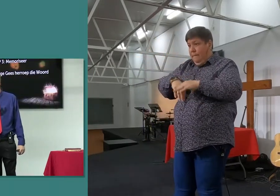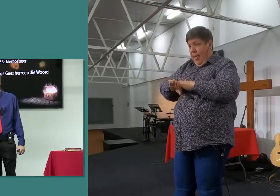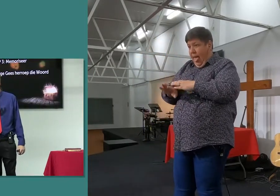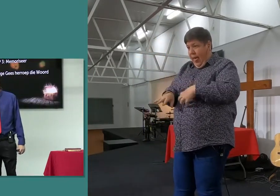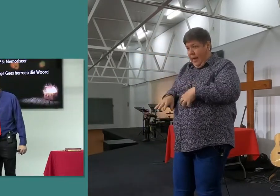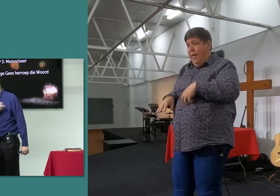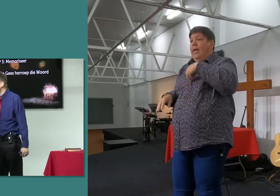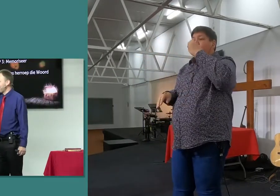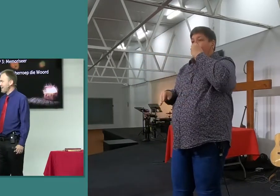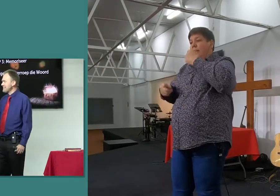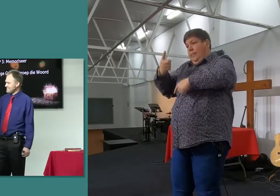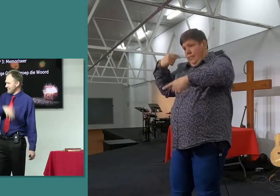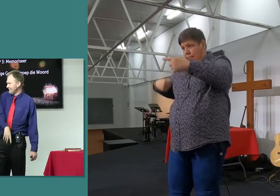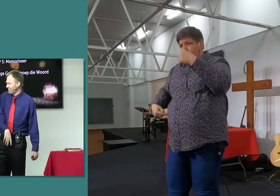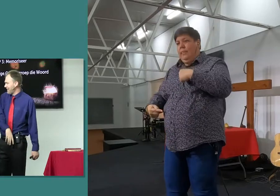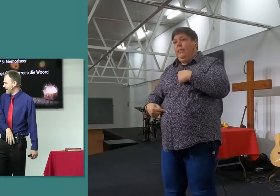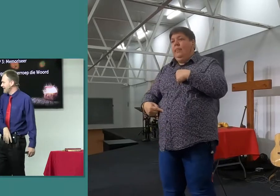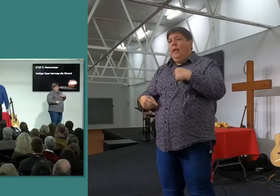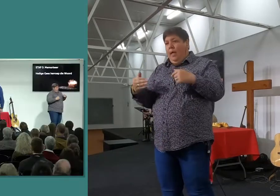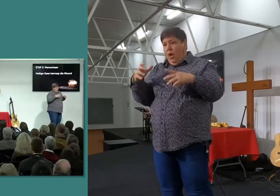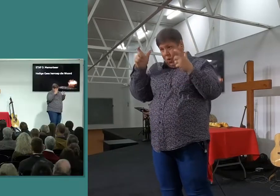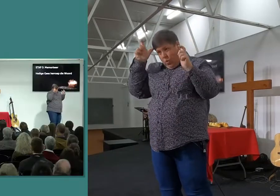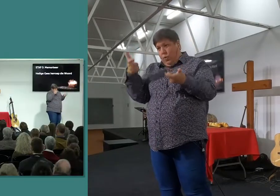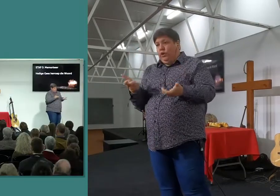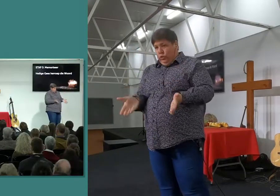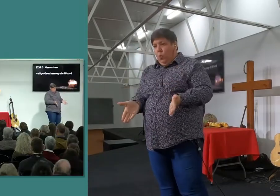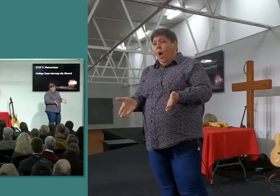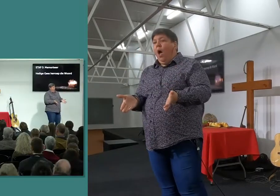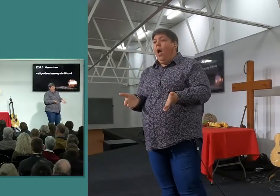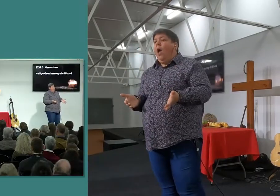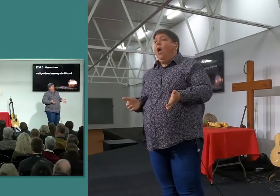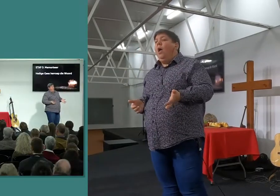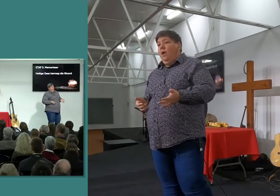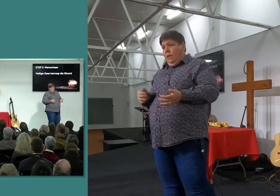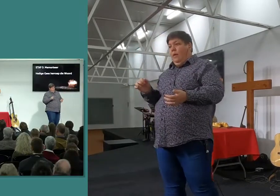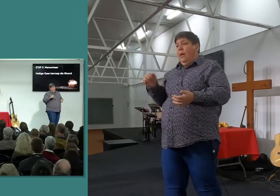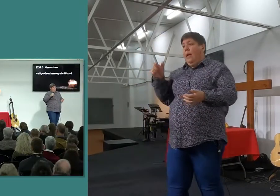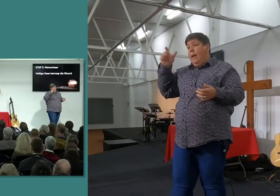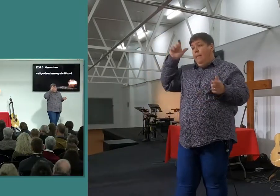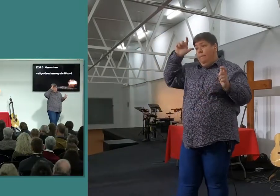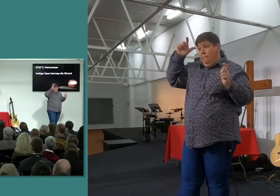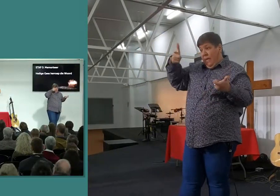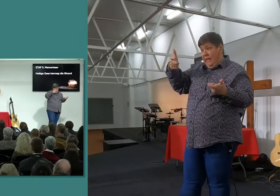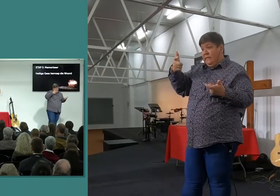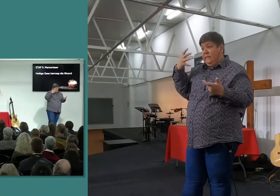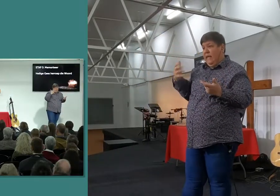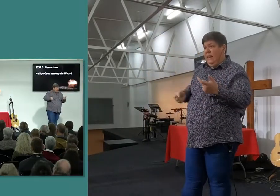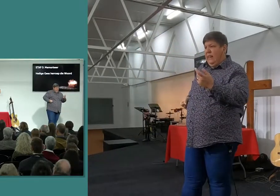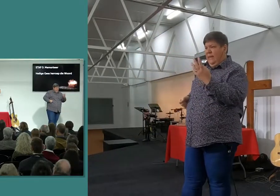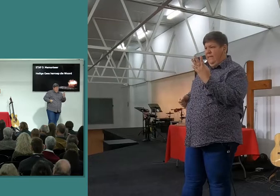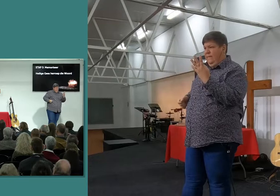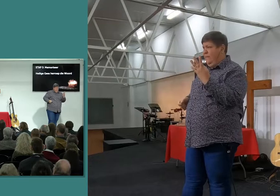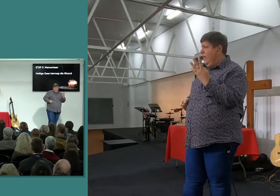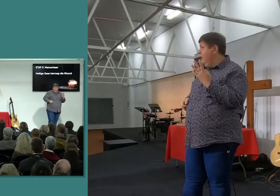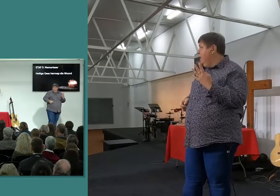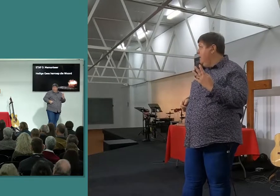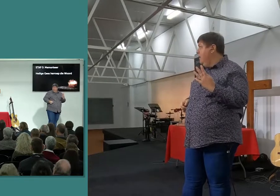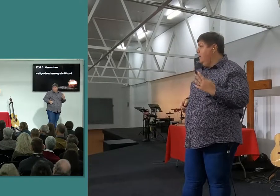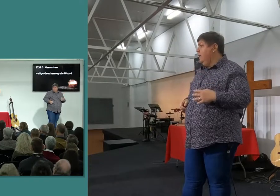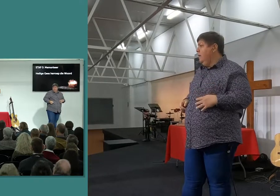en dan kou hy dit weer, en dan slik dit weer, en dan later dan, ek verstaan een beest het, hoeveel, vijf, vier, vijf, oor, ek is geen plaasboer